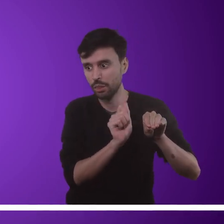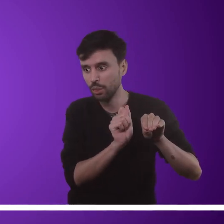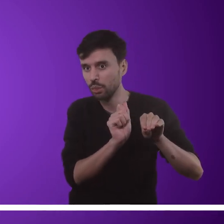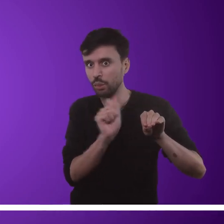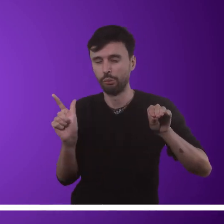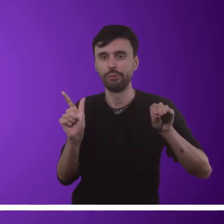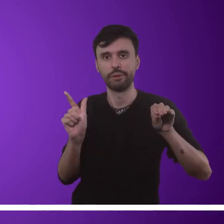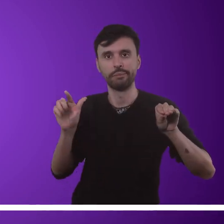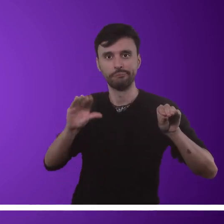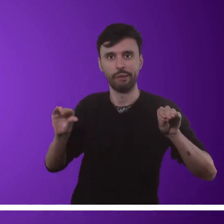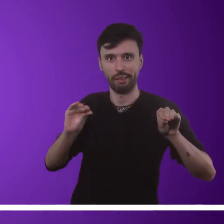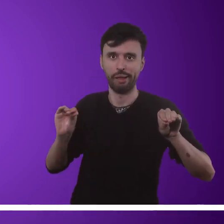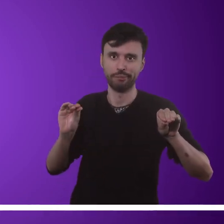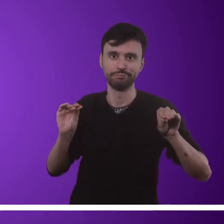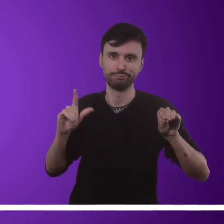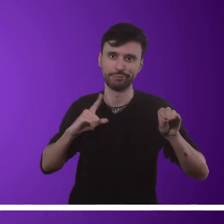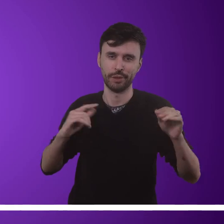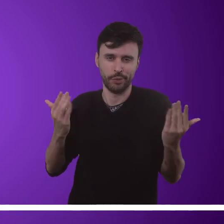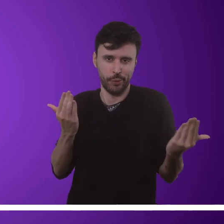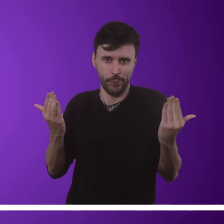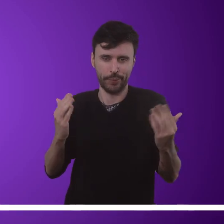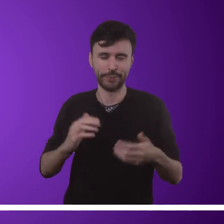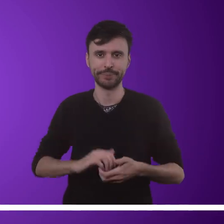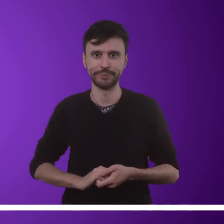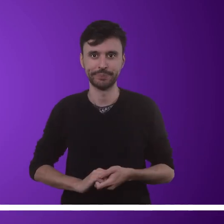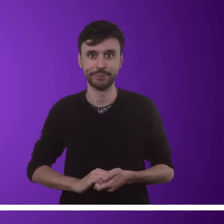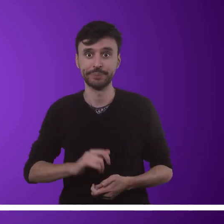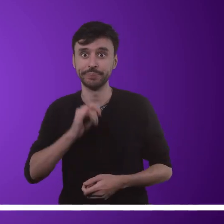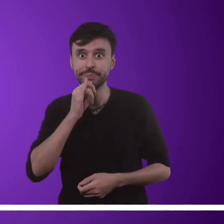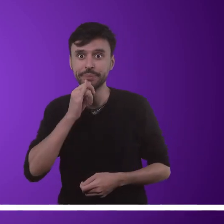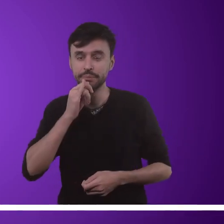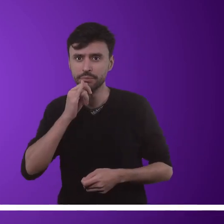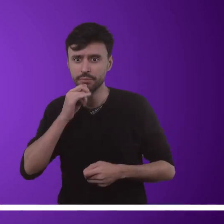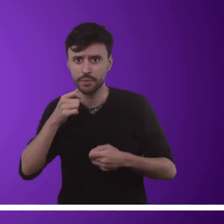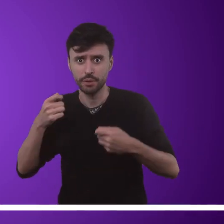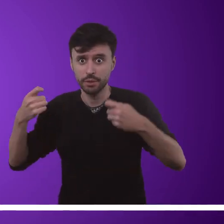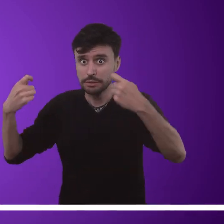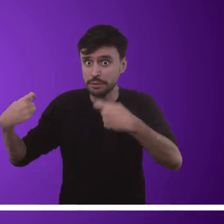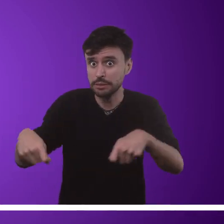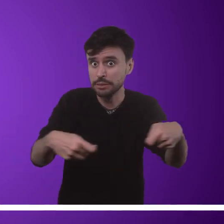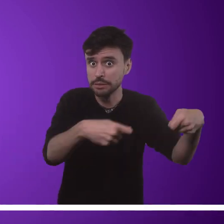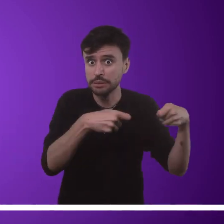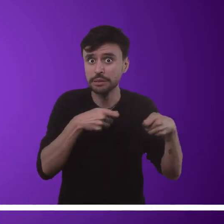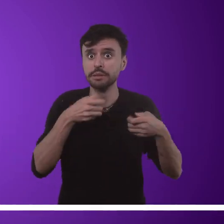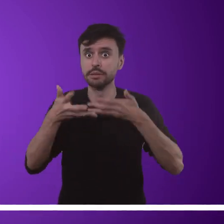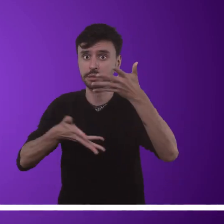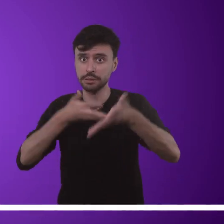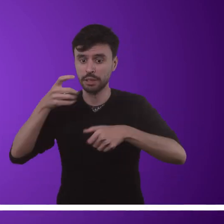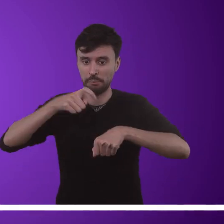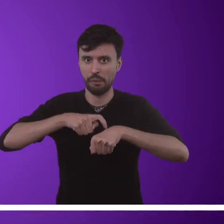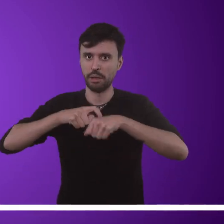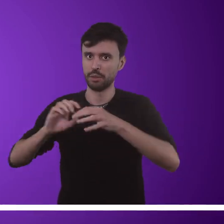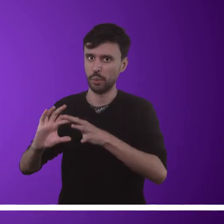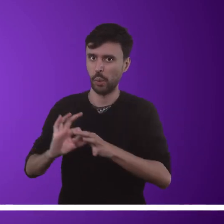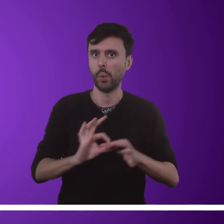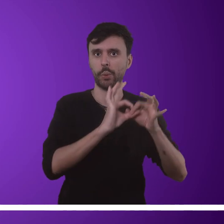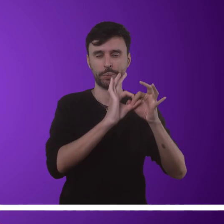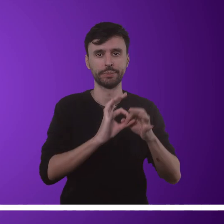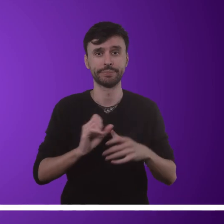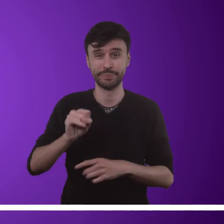invés de pronunciá-las. Ficou claro agora? Necessidade de sinalizar de acordo com o contexto.